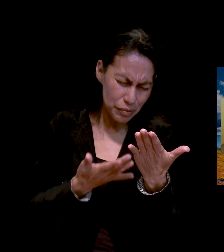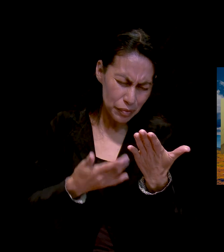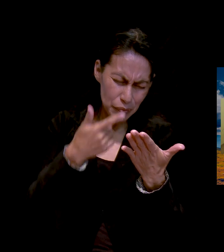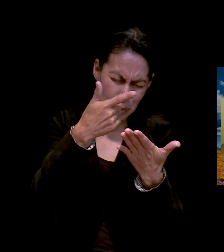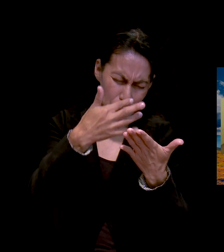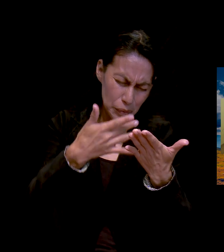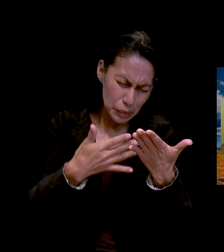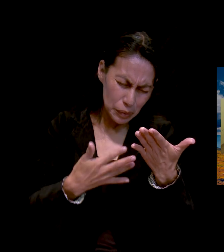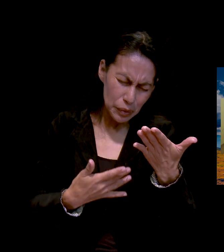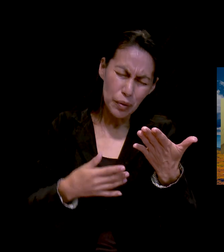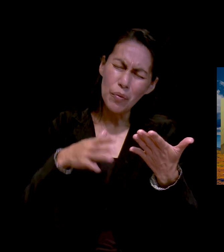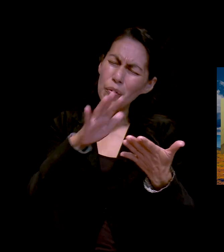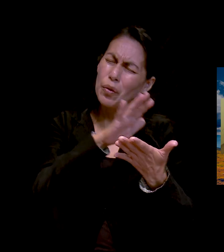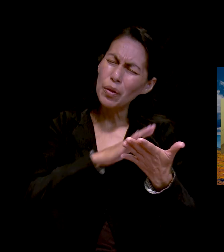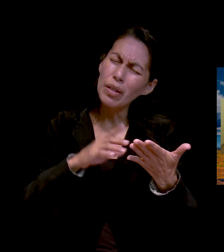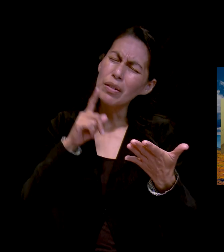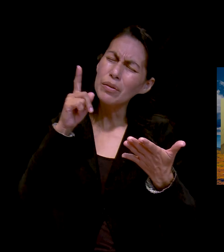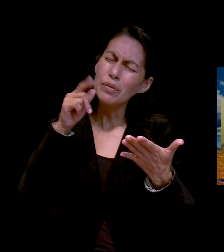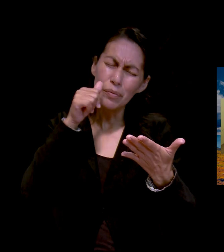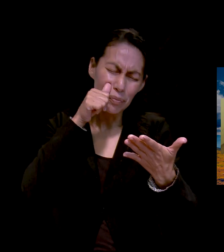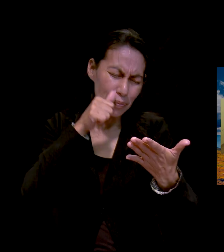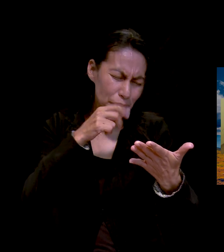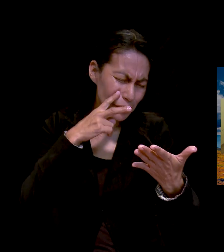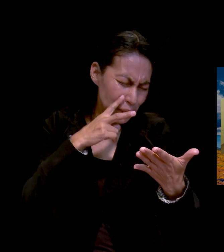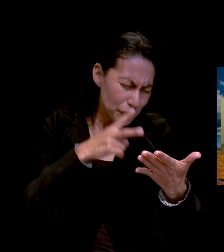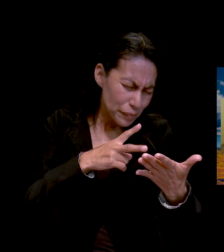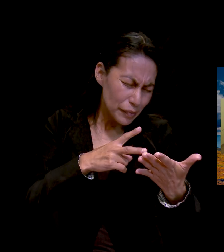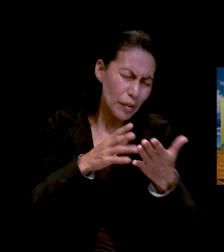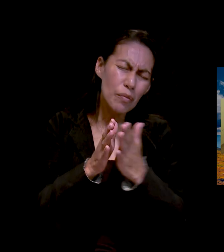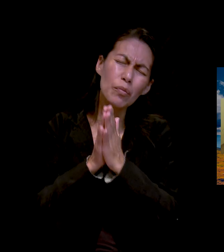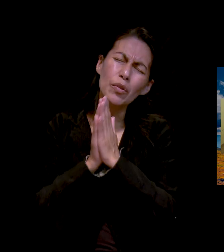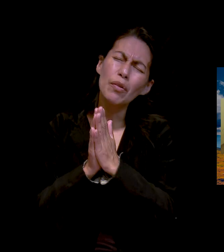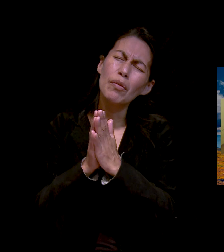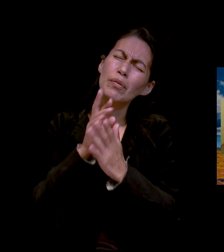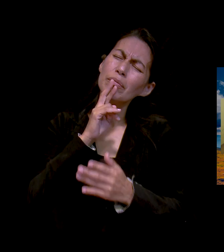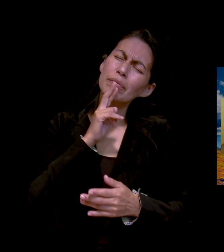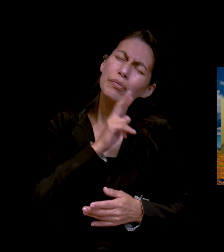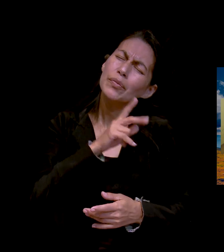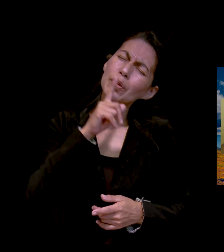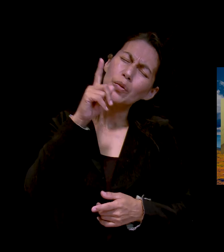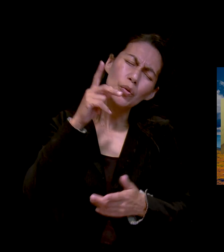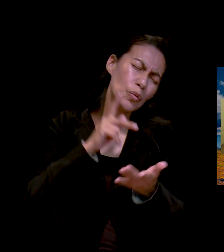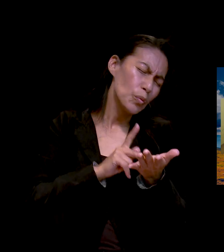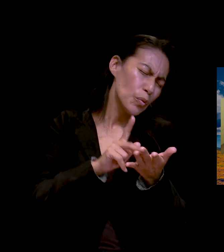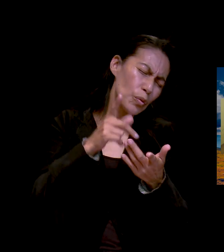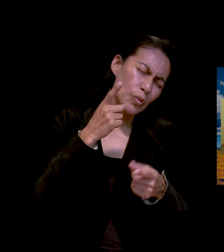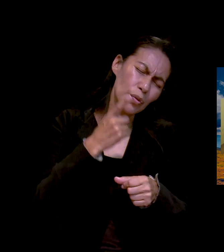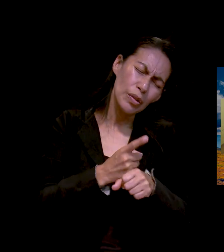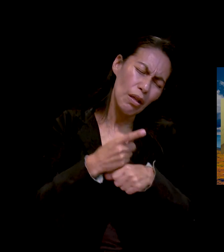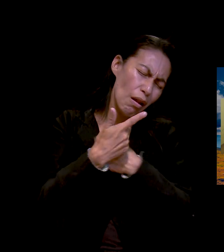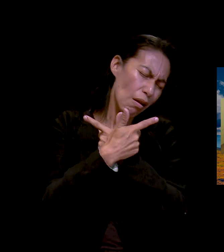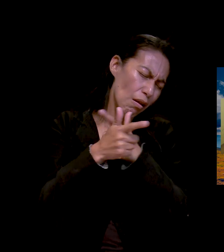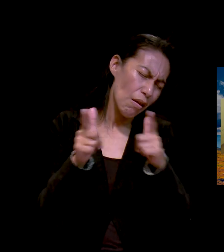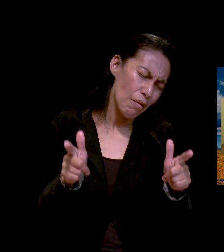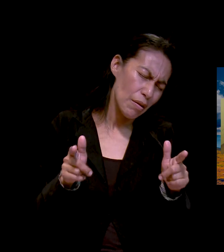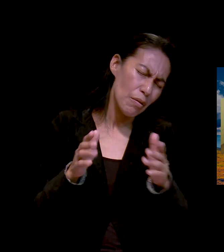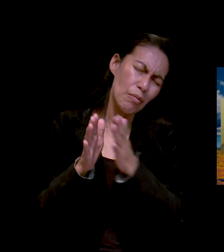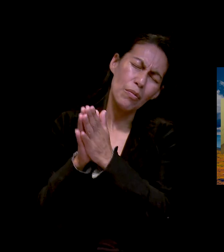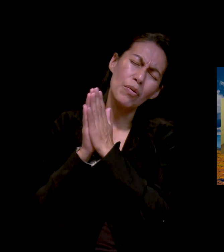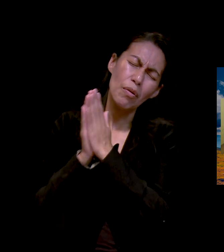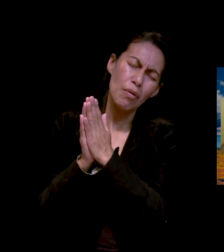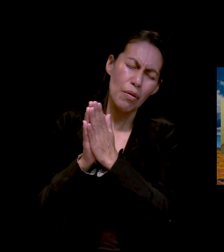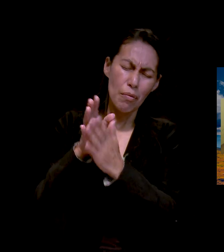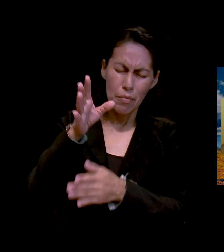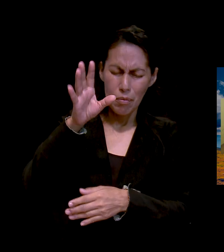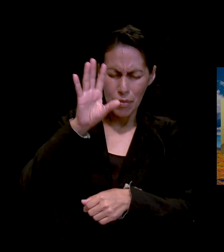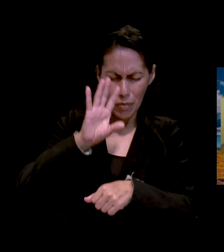y divina voluntad. Y ayúdanos a que cada momento de nuestra vida podamos voltearte a ver a ti, Señor, y nos